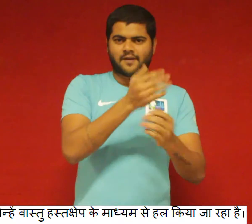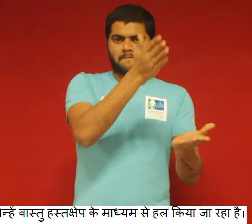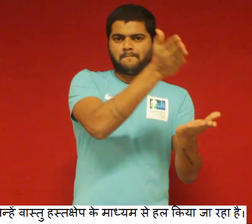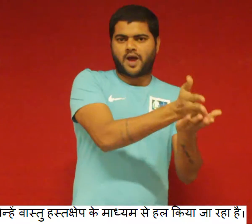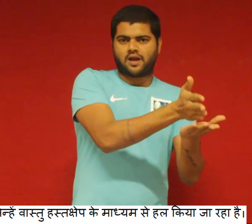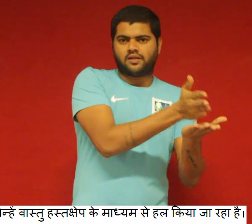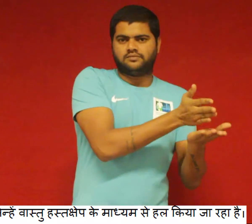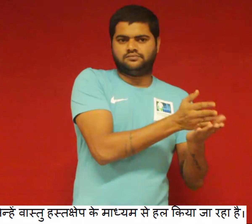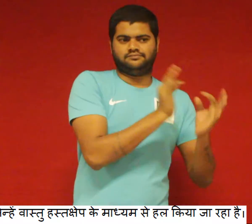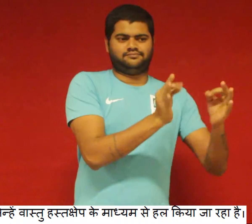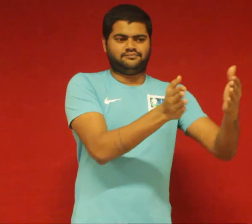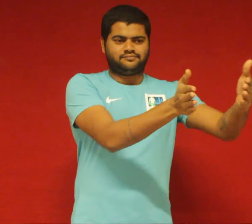सुलजाया गया है